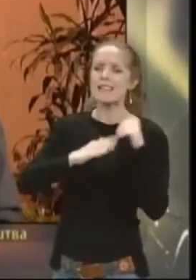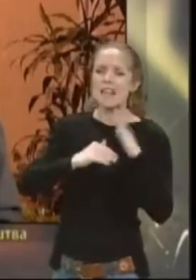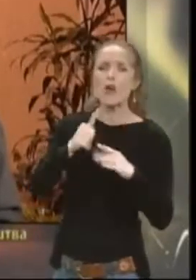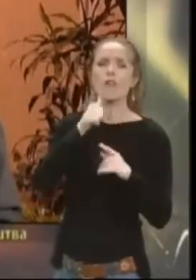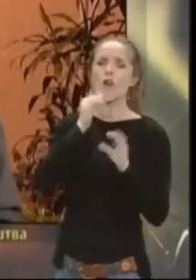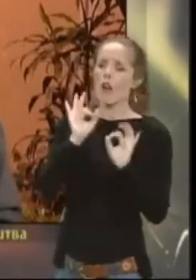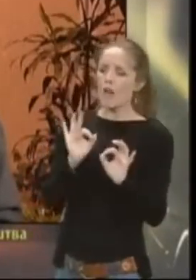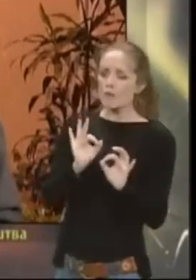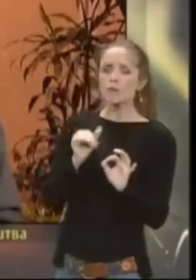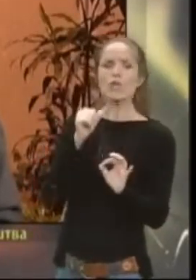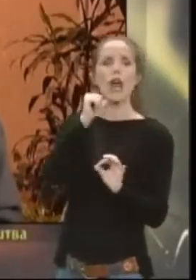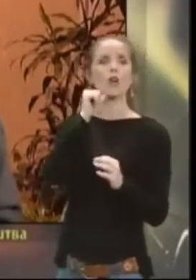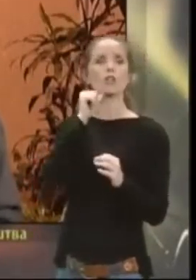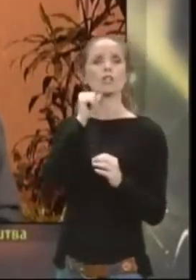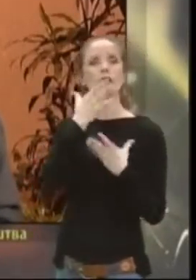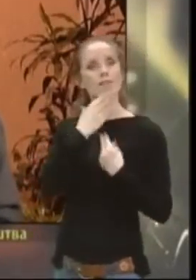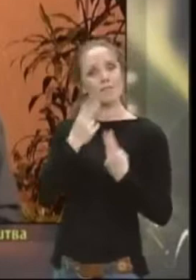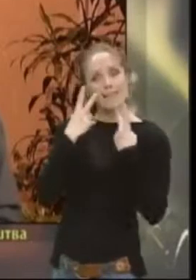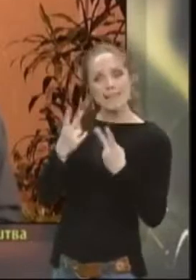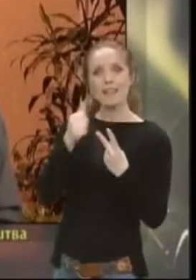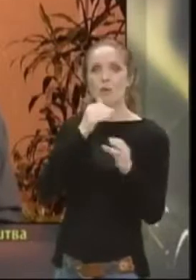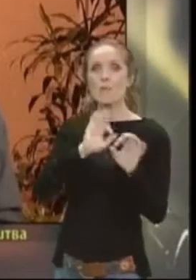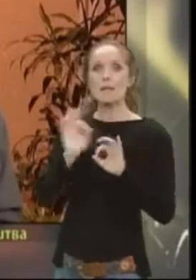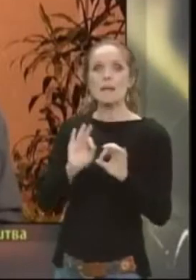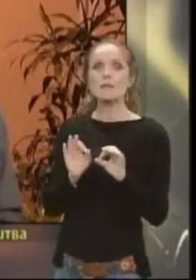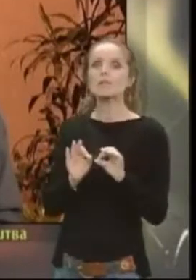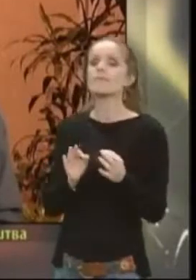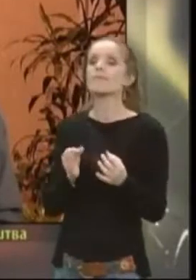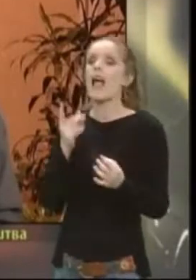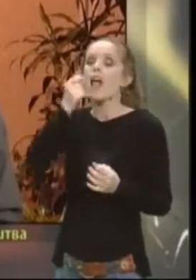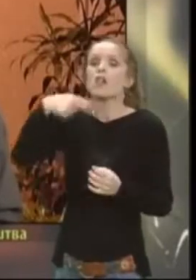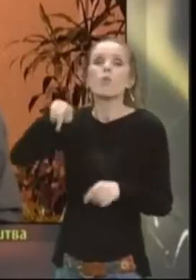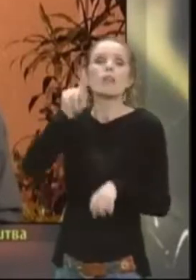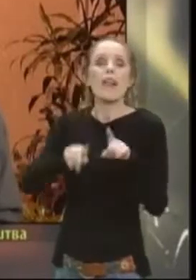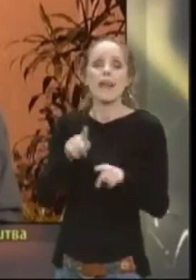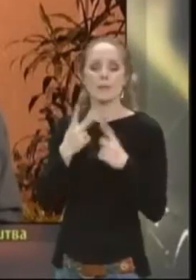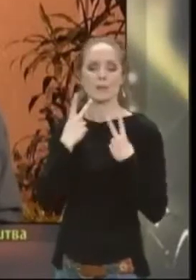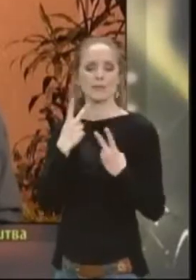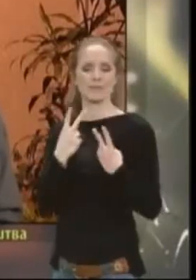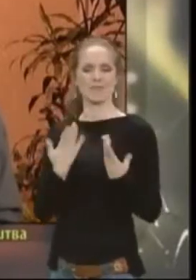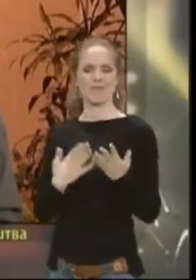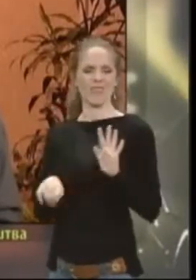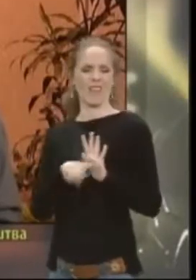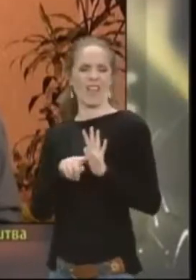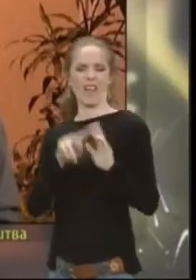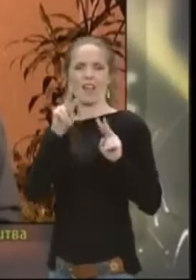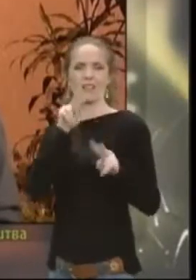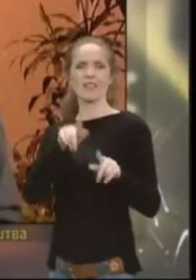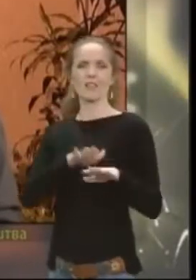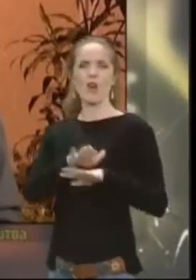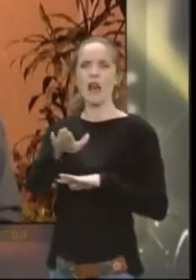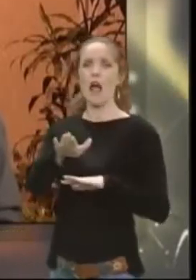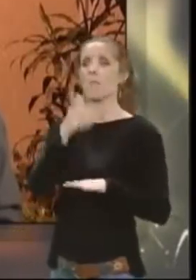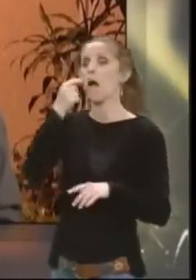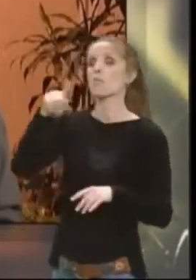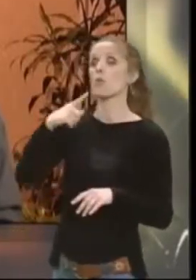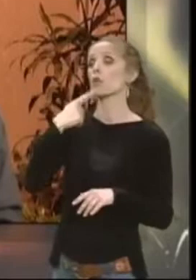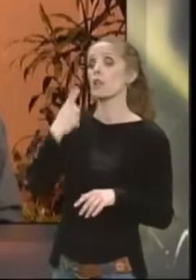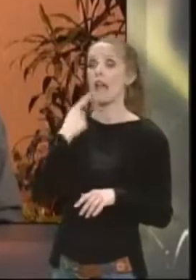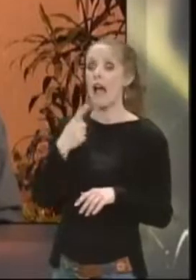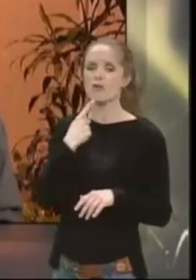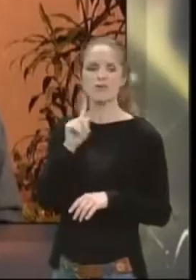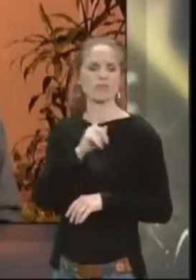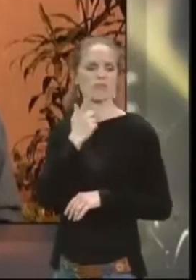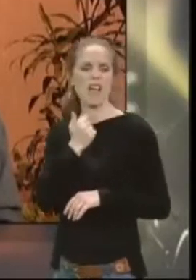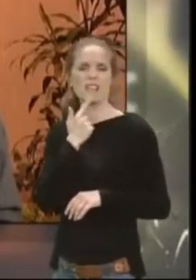estetiku, i bezbednost, jednostavno negativno reaguju na rampe. Ili kažu da im se ne dopada, pa sve i da